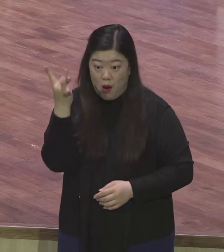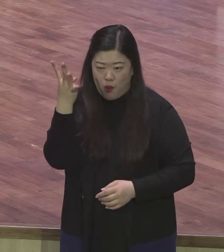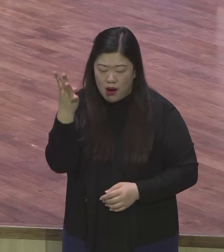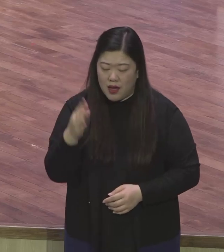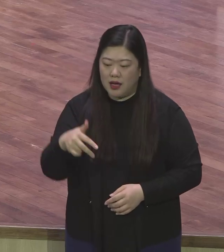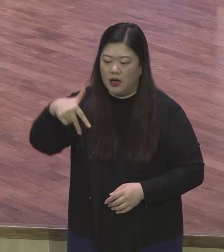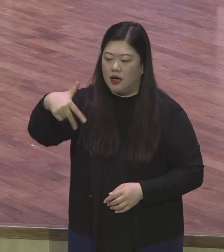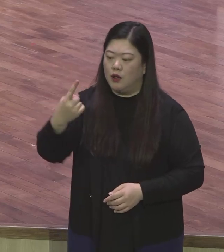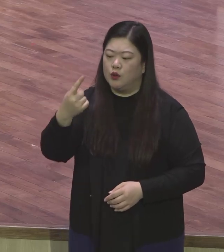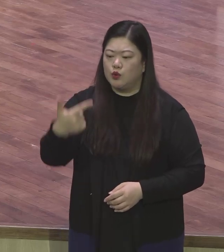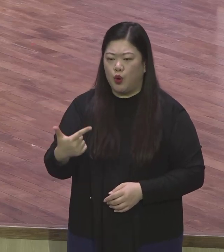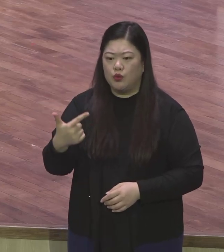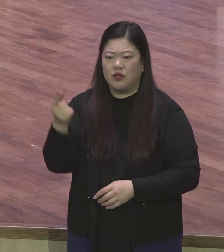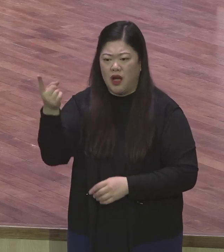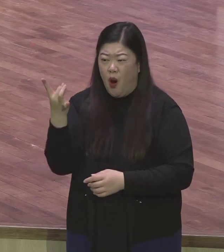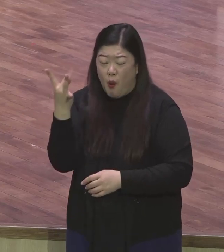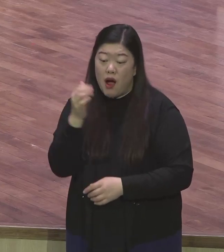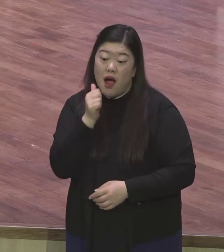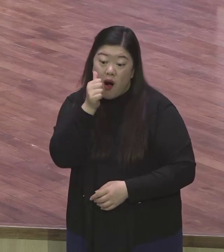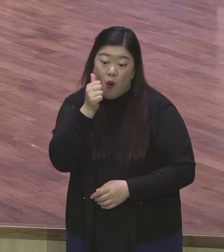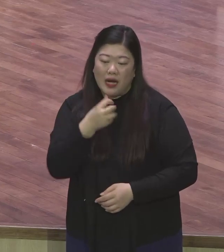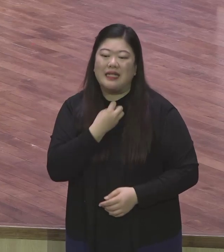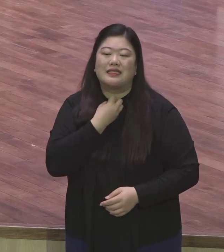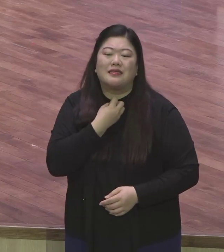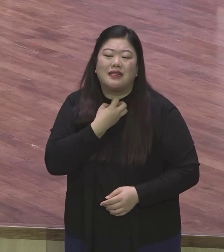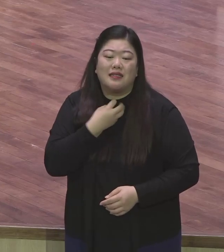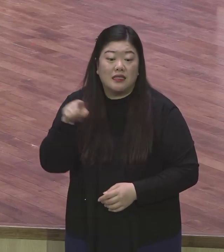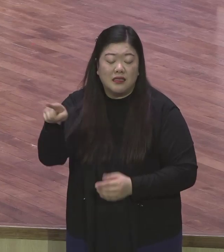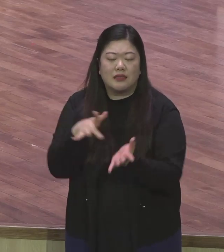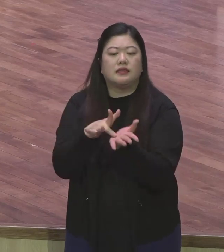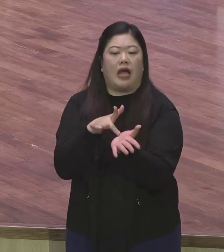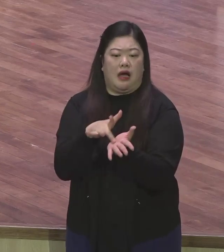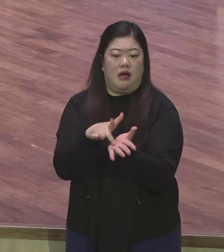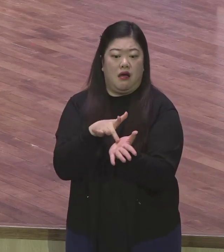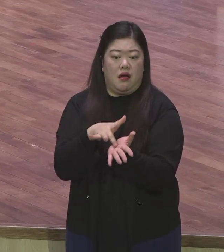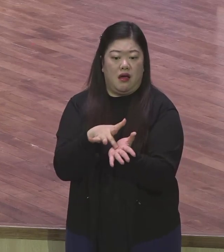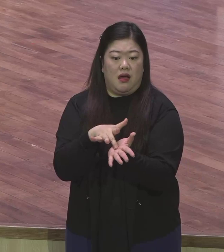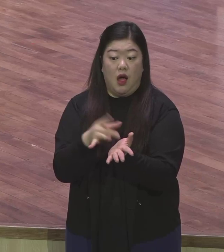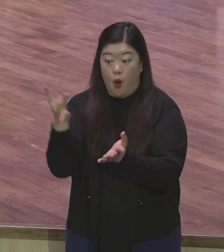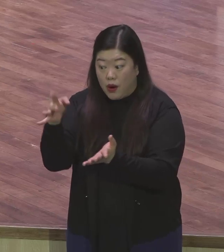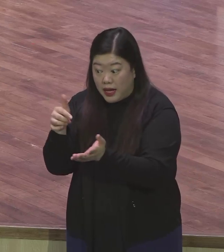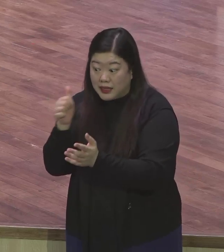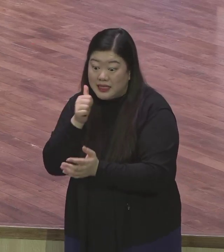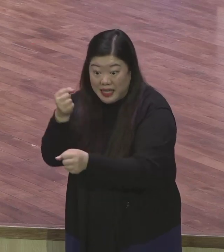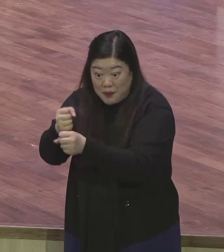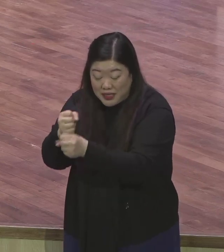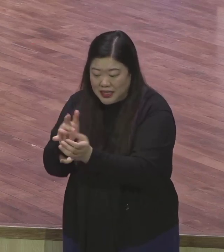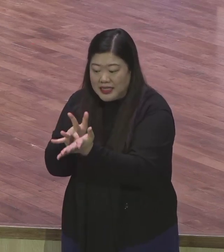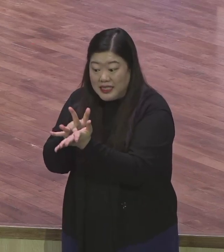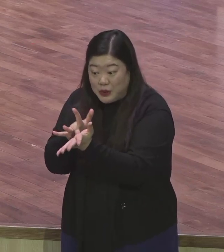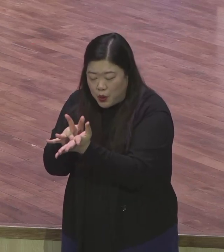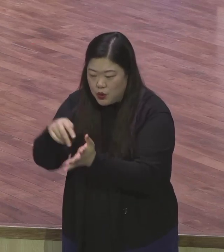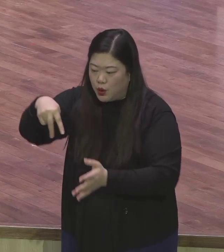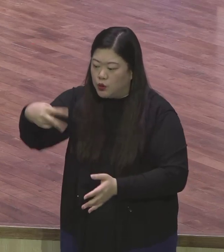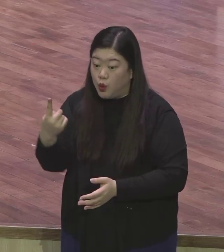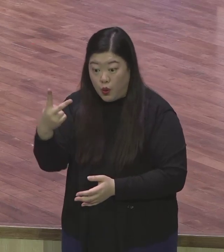박사라 존 펜블런 분이 약국을 했어요 약국을 하다가 소다에다가 각가지 약재를 좀 넣어가지고